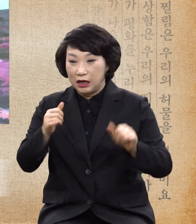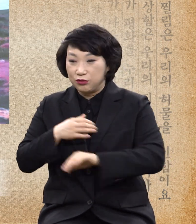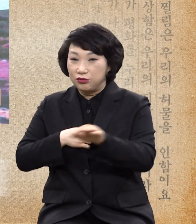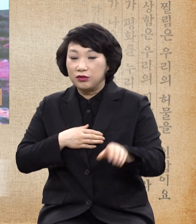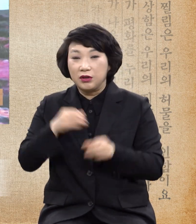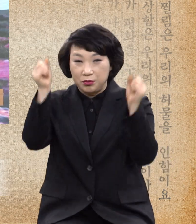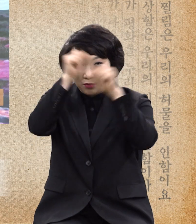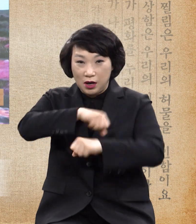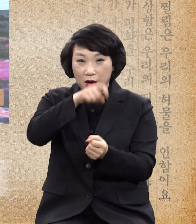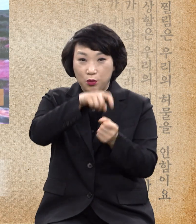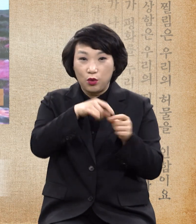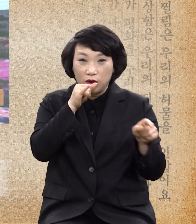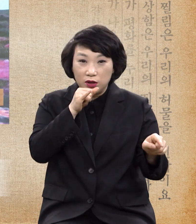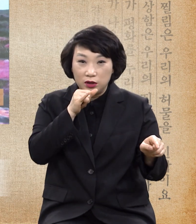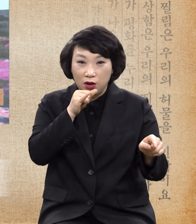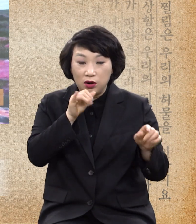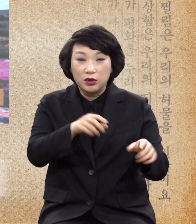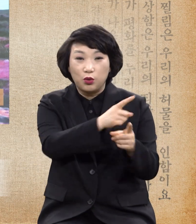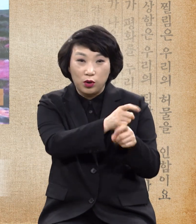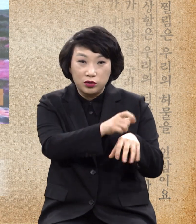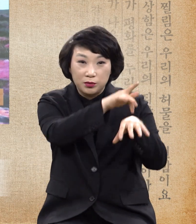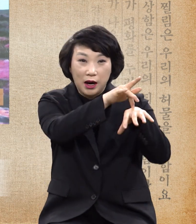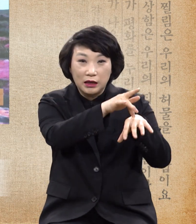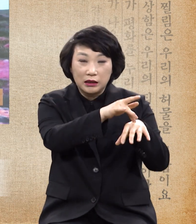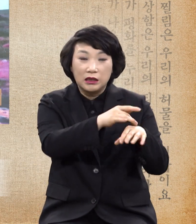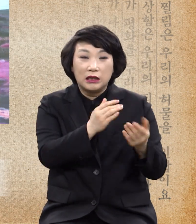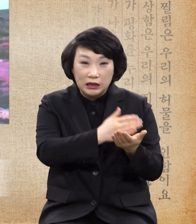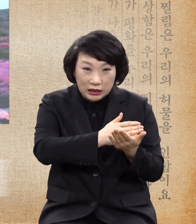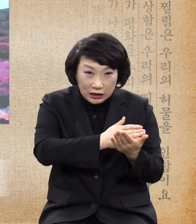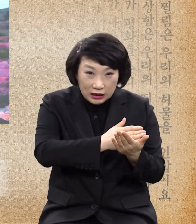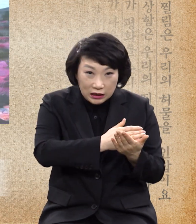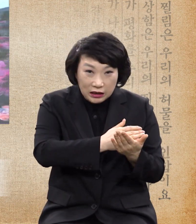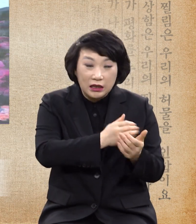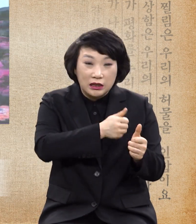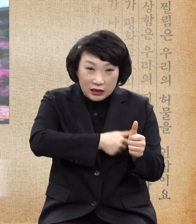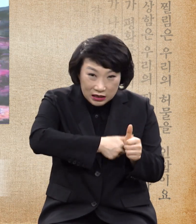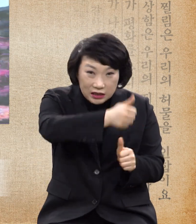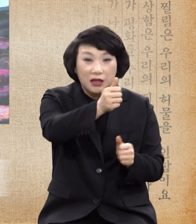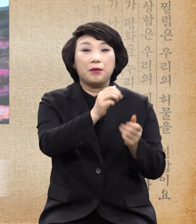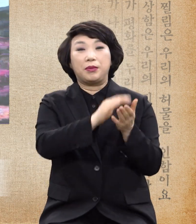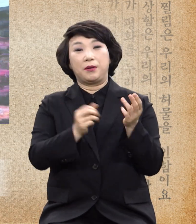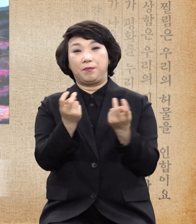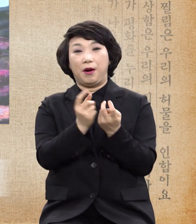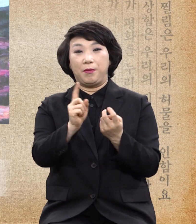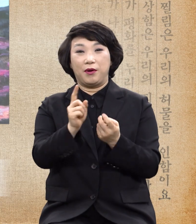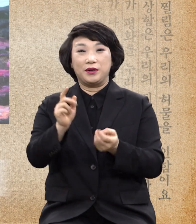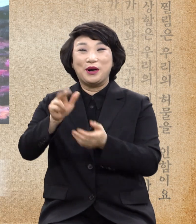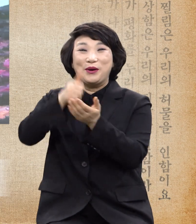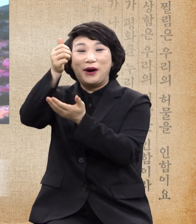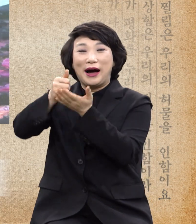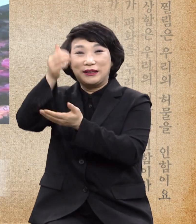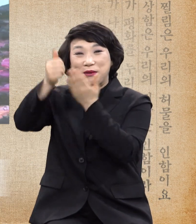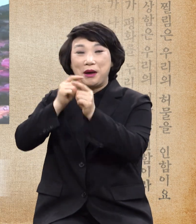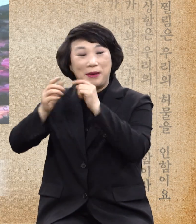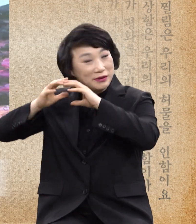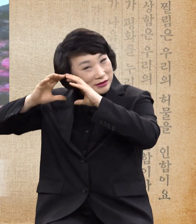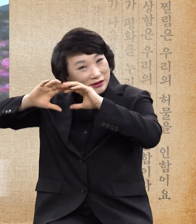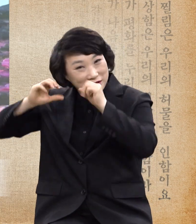부리는데 이 원수를 이기는 비결은 여우와의 말씀을 청중하고 하나님 모시기에